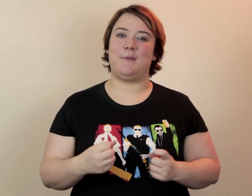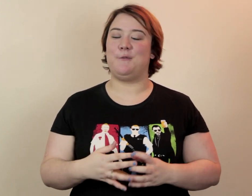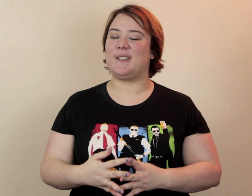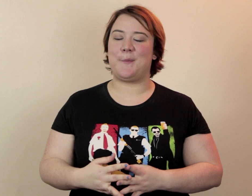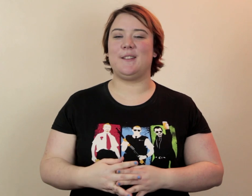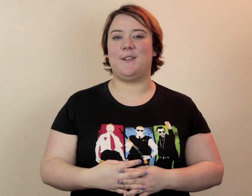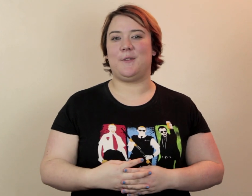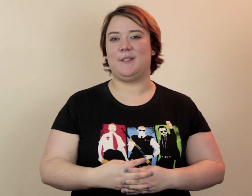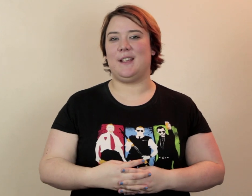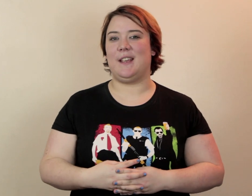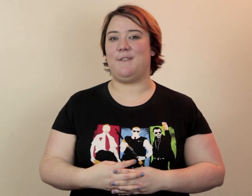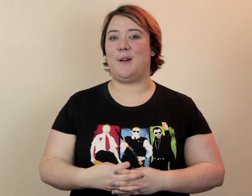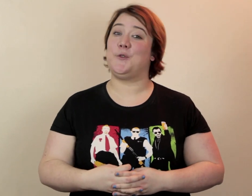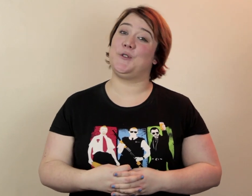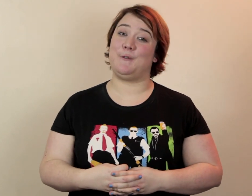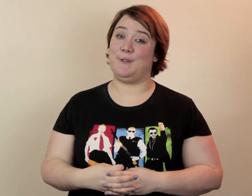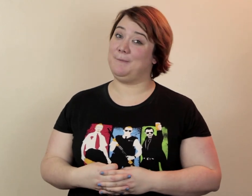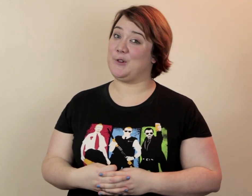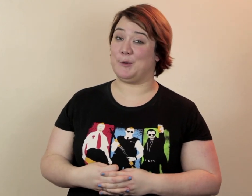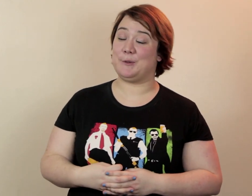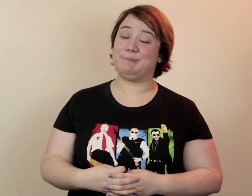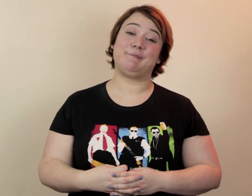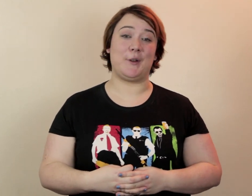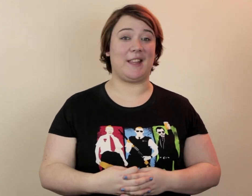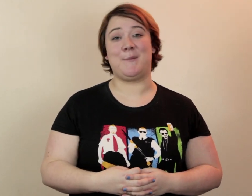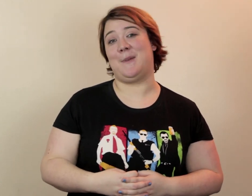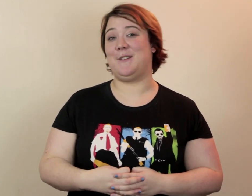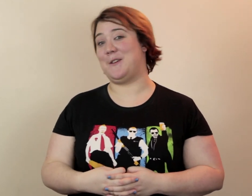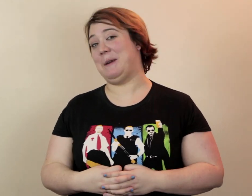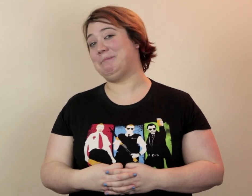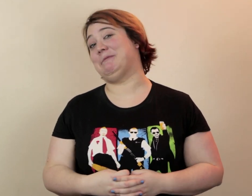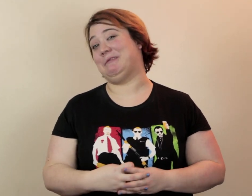Elle ne vous laissera pas indifférente Et elle va un peu changer votre vie Je pense Regardez ma Manfa Delui A l'envie